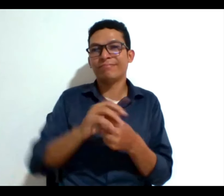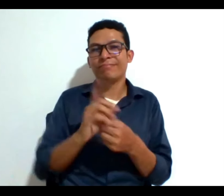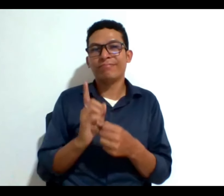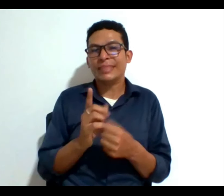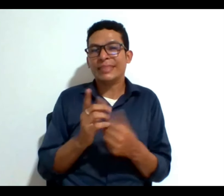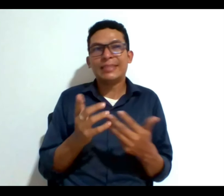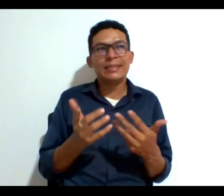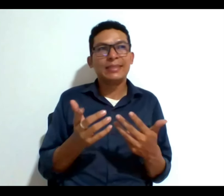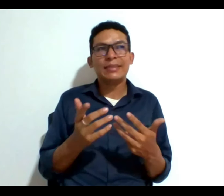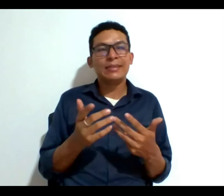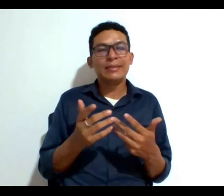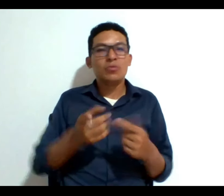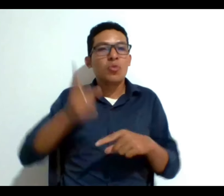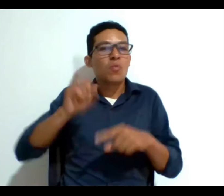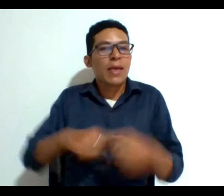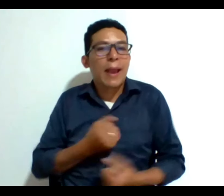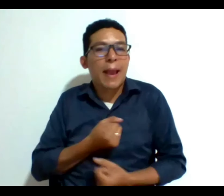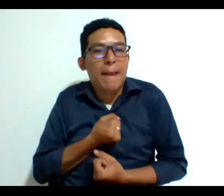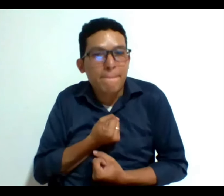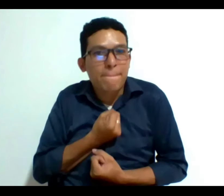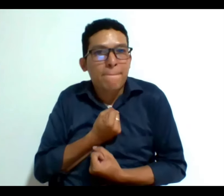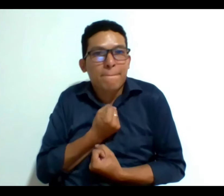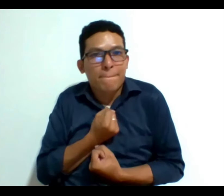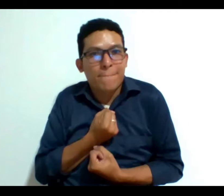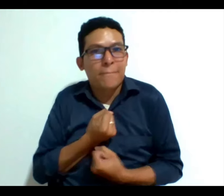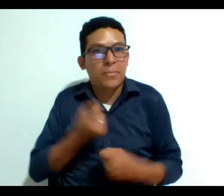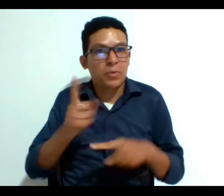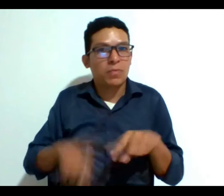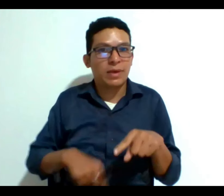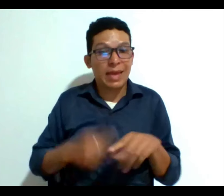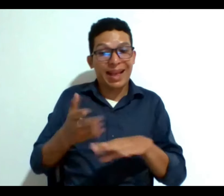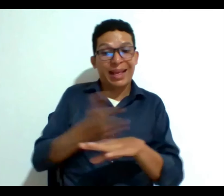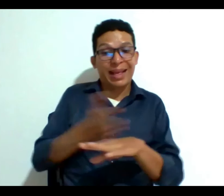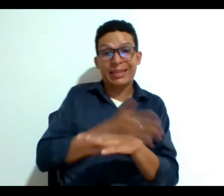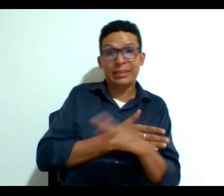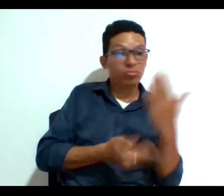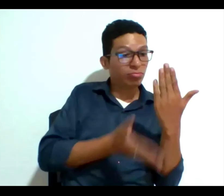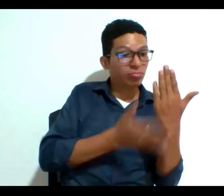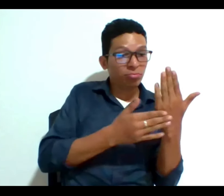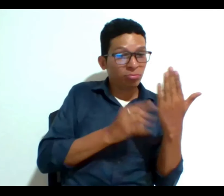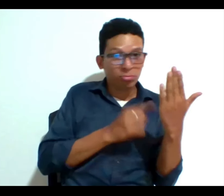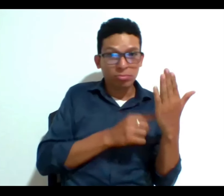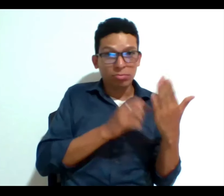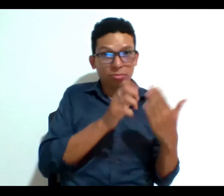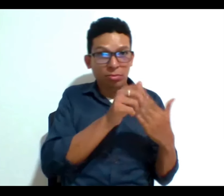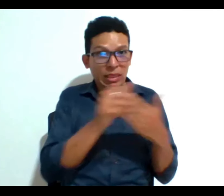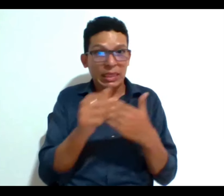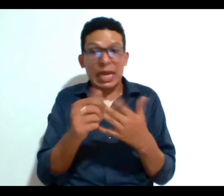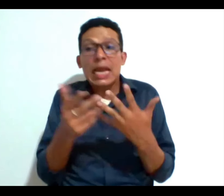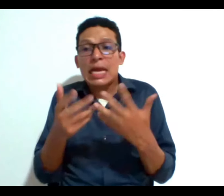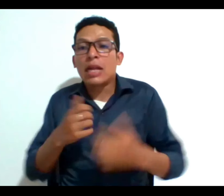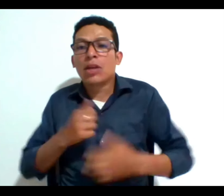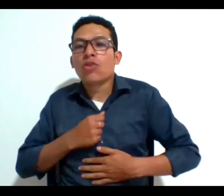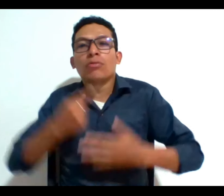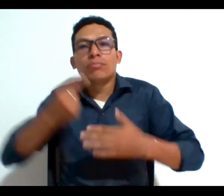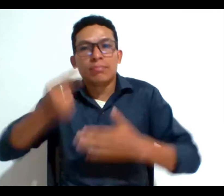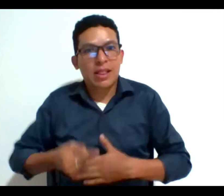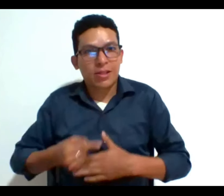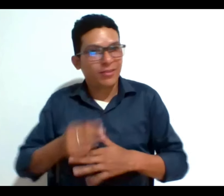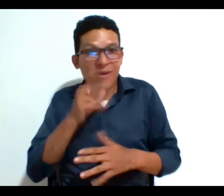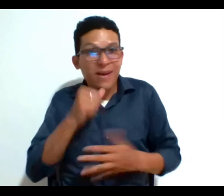que le impide expresar lo que quiere y no dejó anticipadamente un deseo claro una voluntad clara